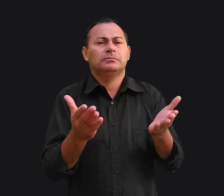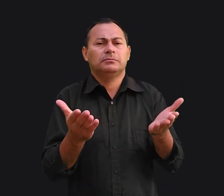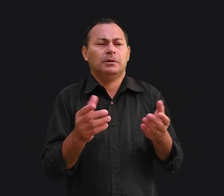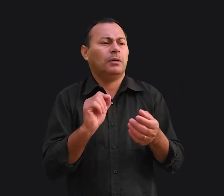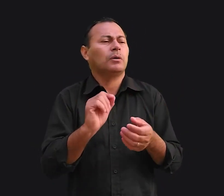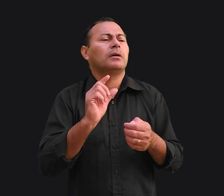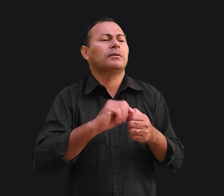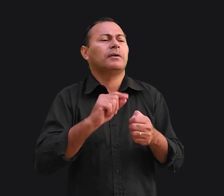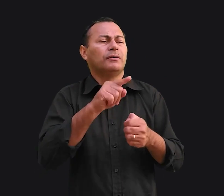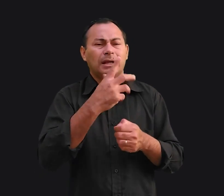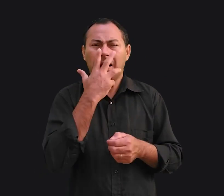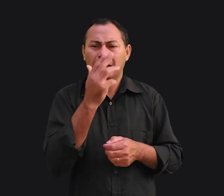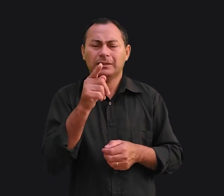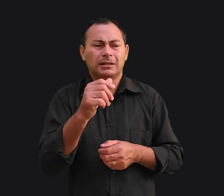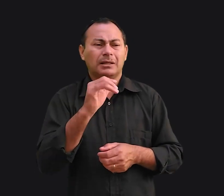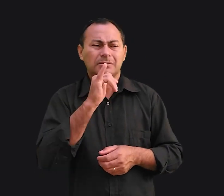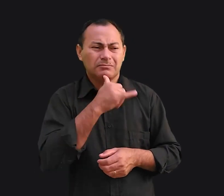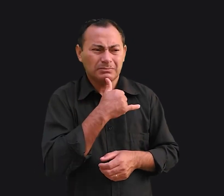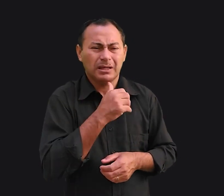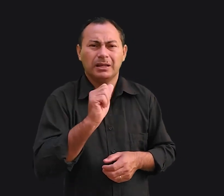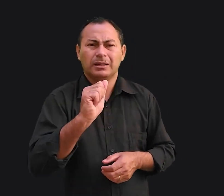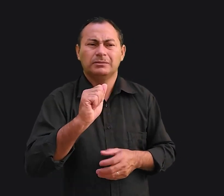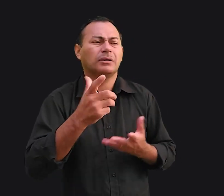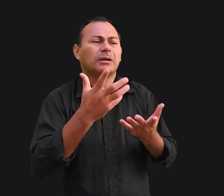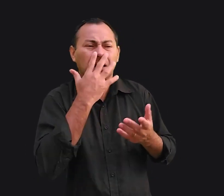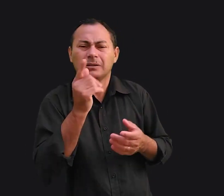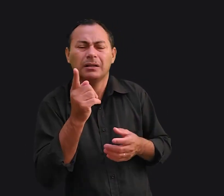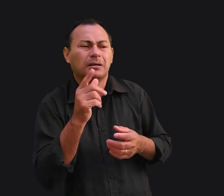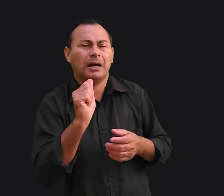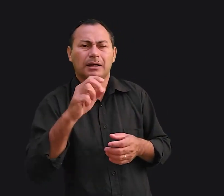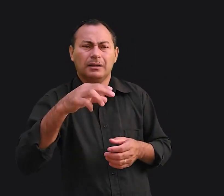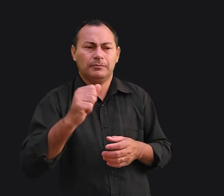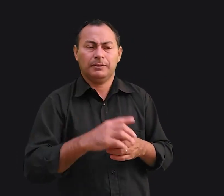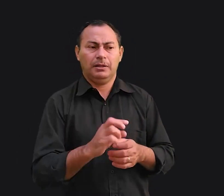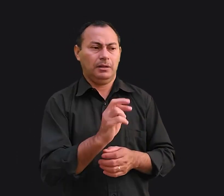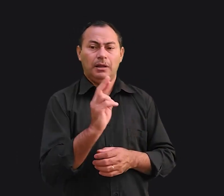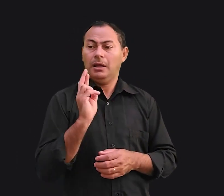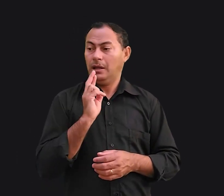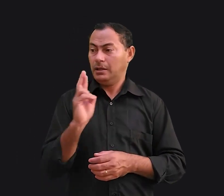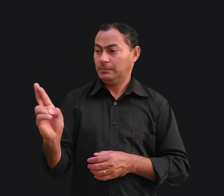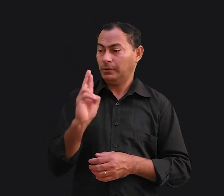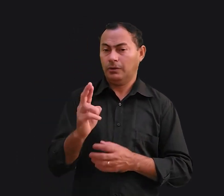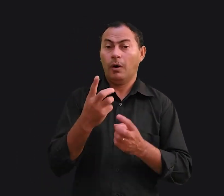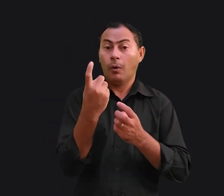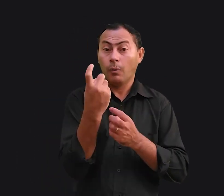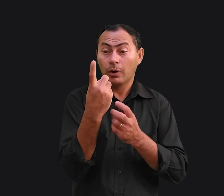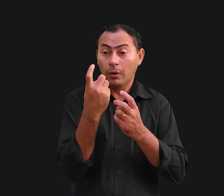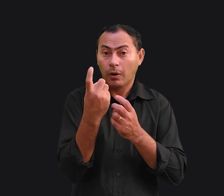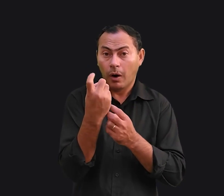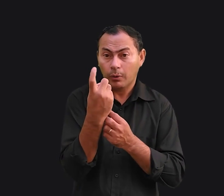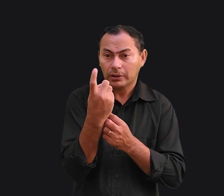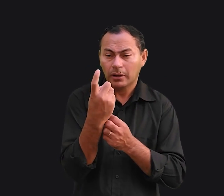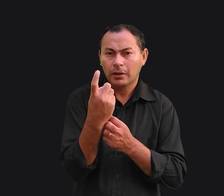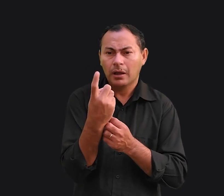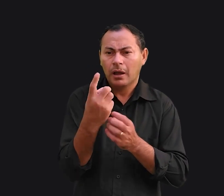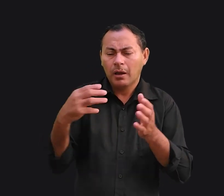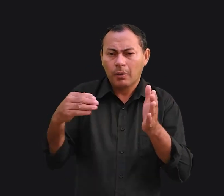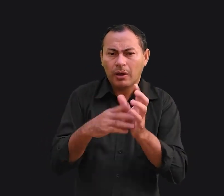o que faz você achar que ela esteja chateada, hein? Ele respondeu, a última coisa que vi voando pelos ares quando